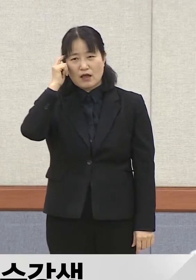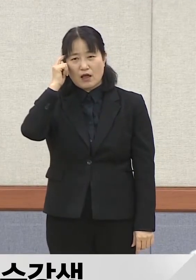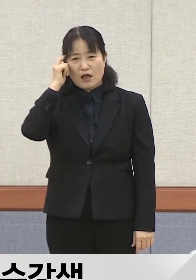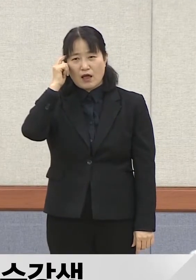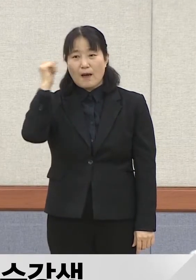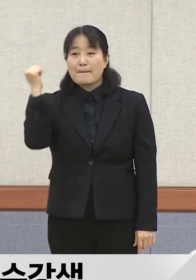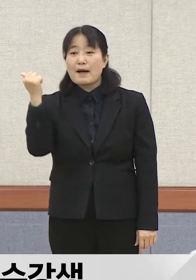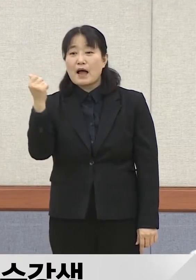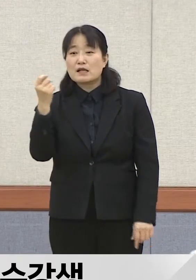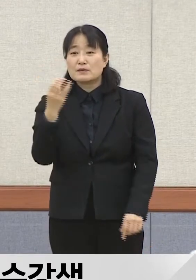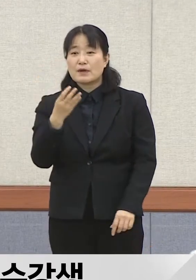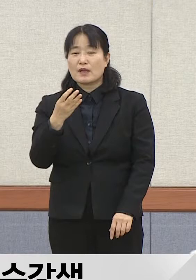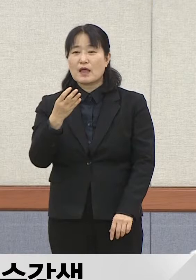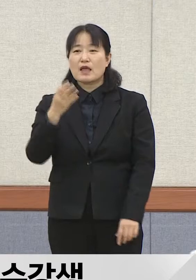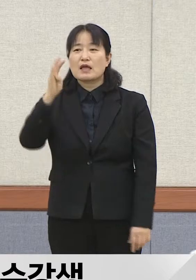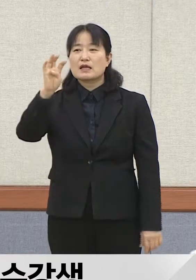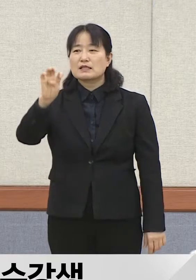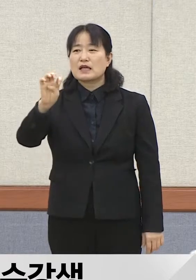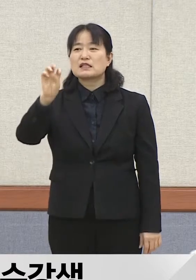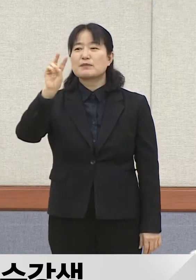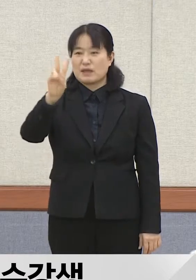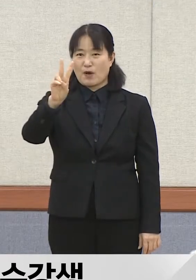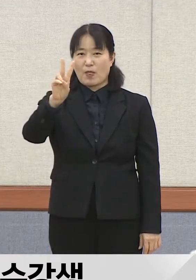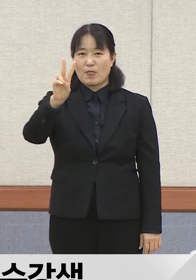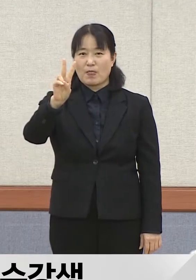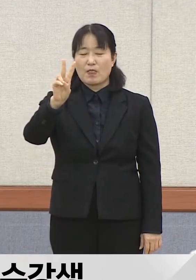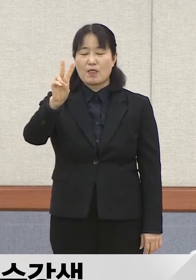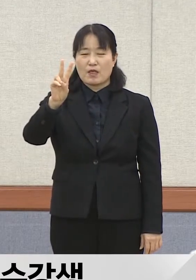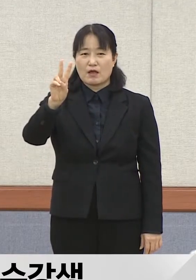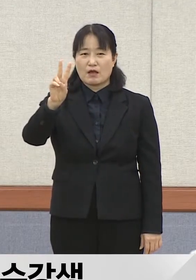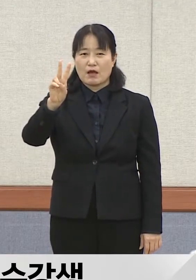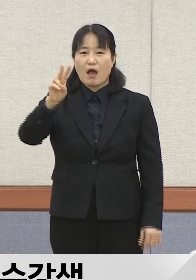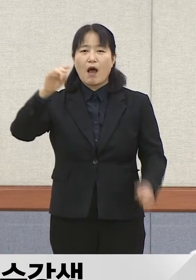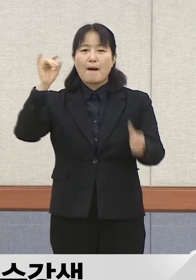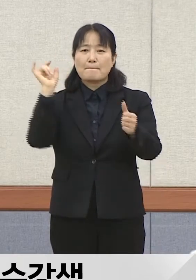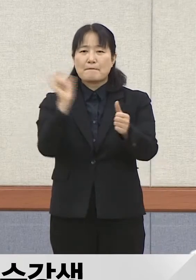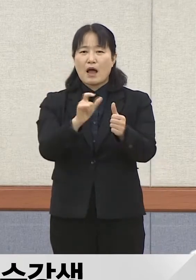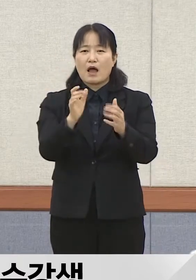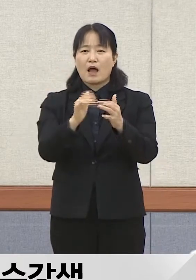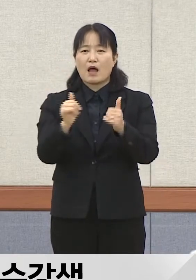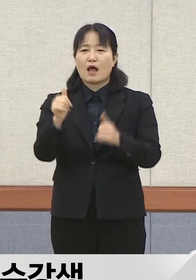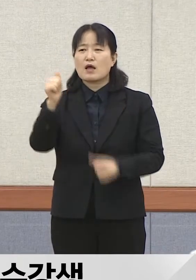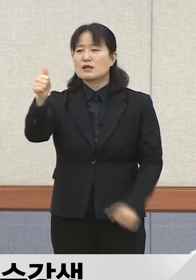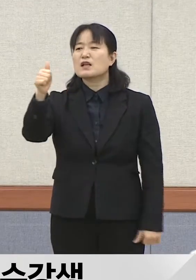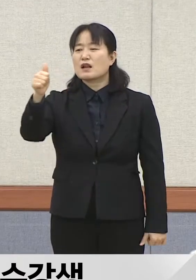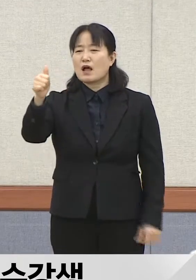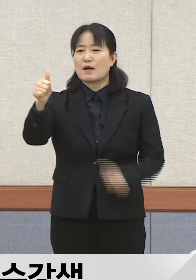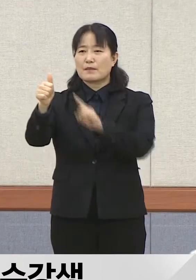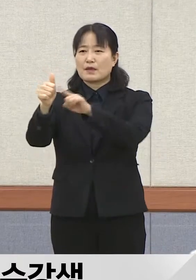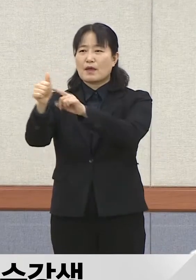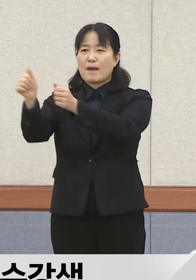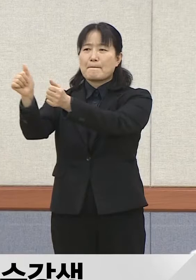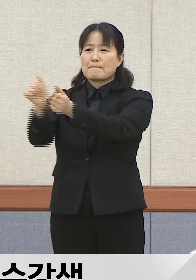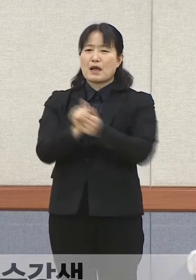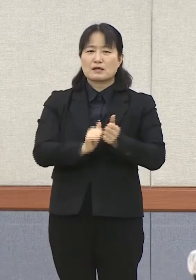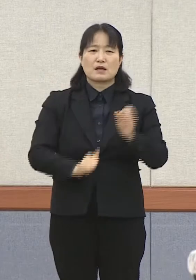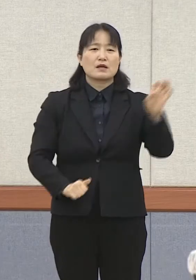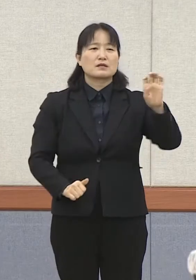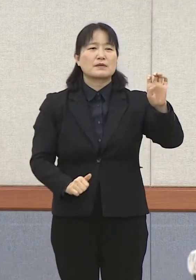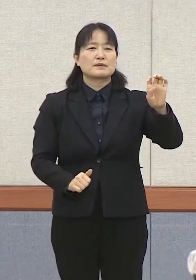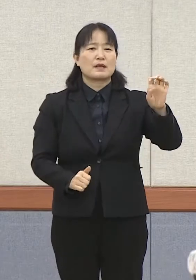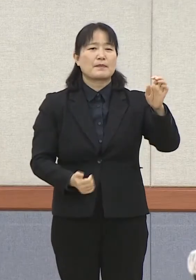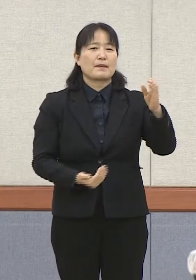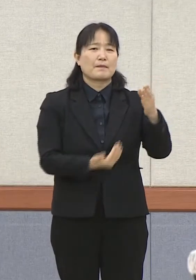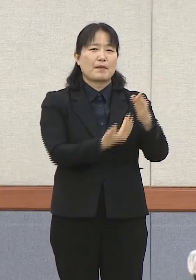번호가 부여된 42번 확진자로부터 40번 확진자도